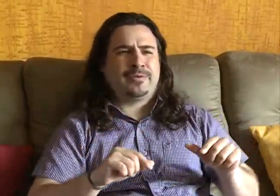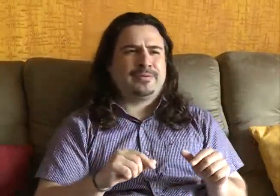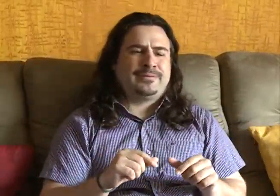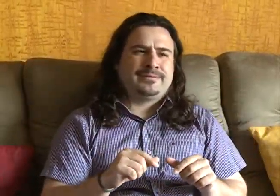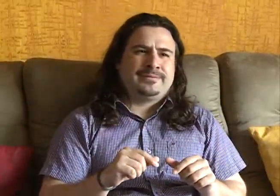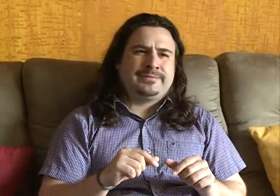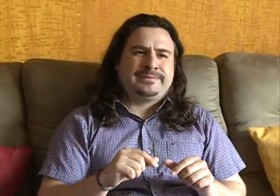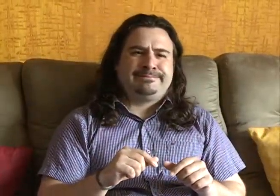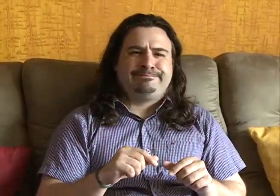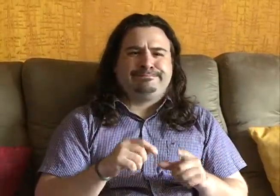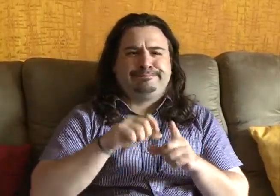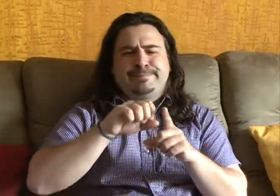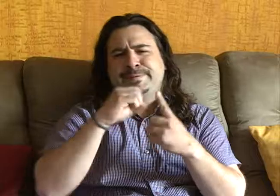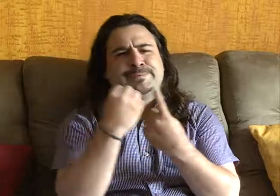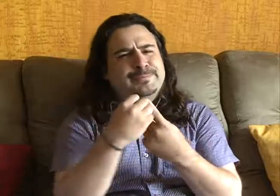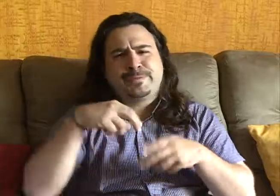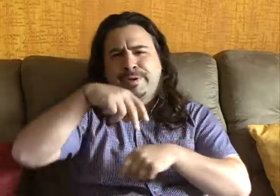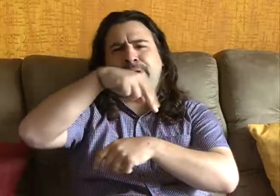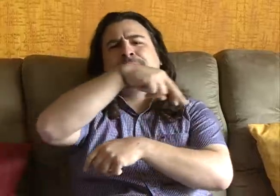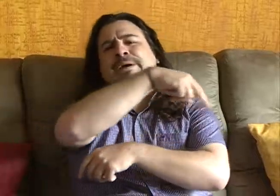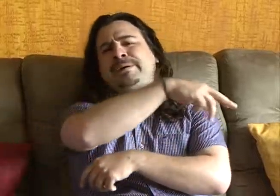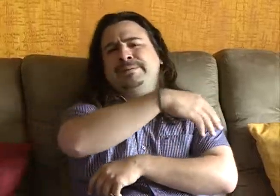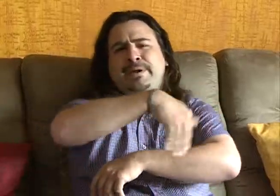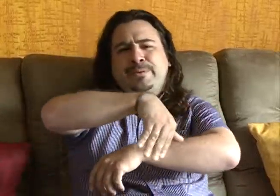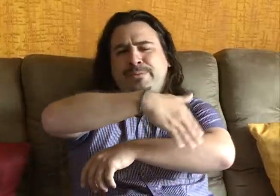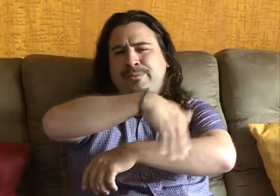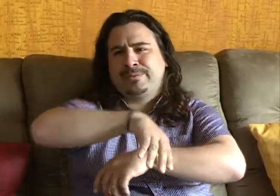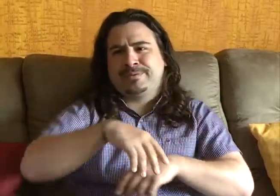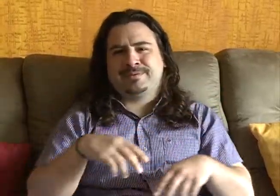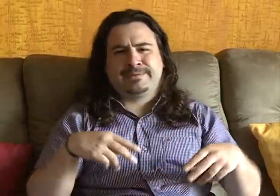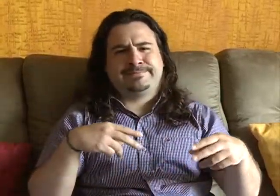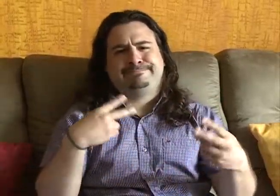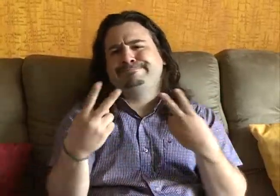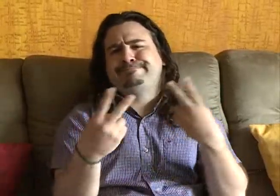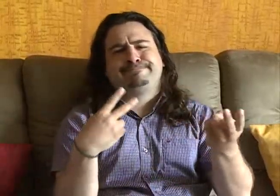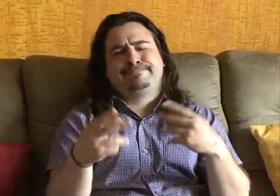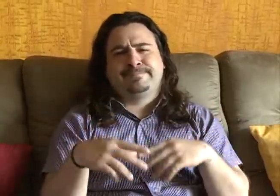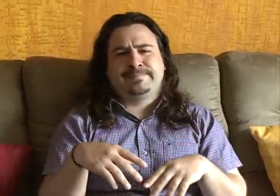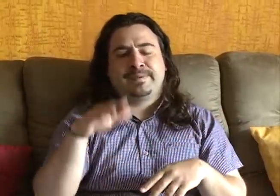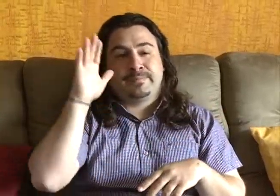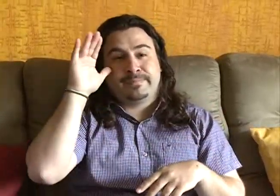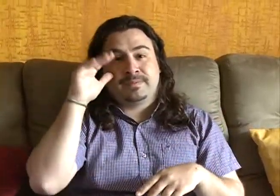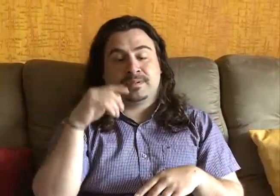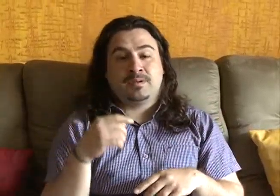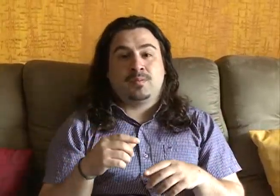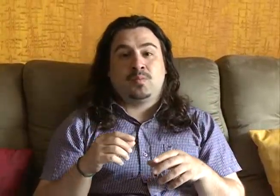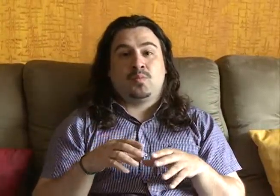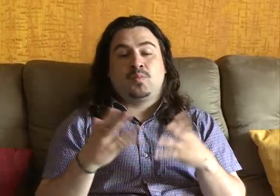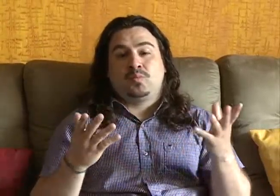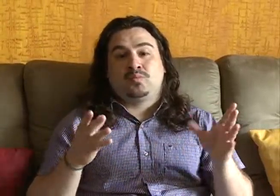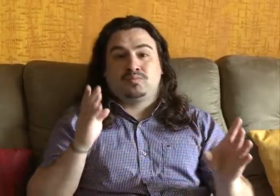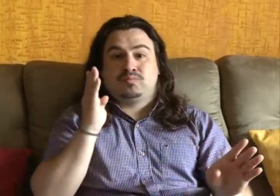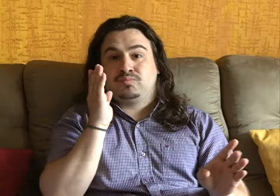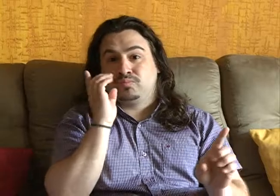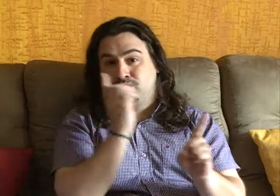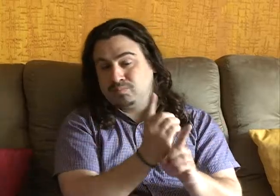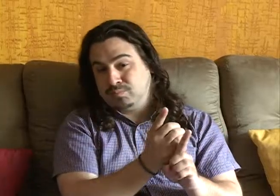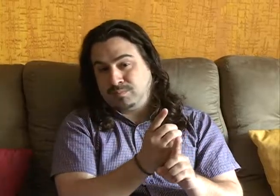Eu fico observando nas lojas, TV, nas ruas, nas